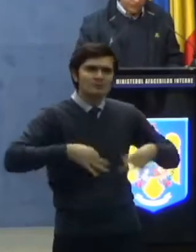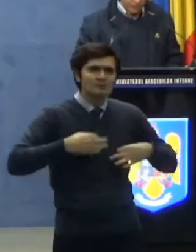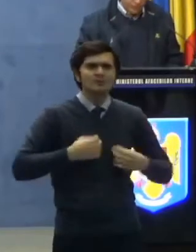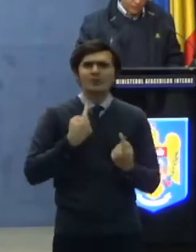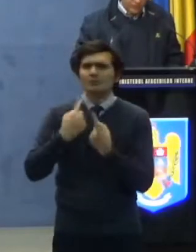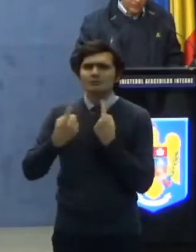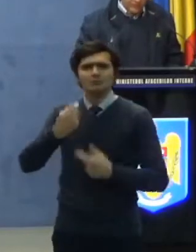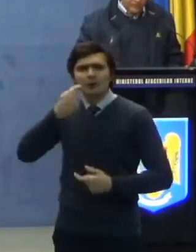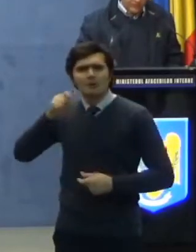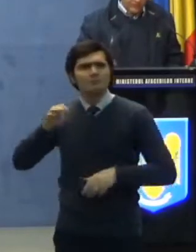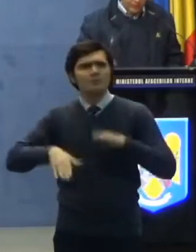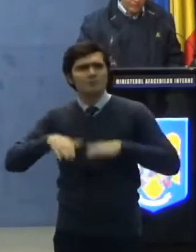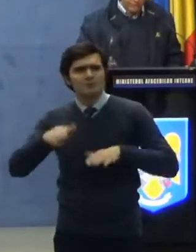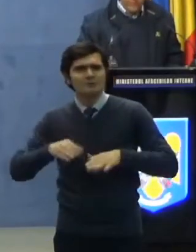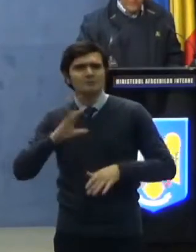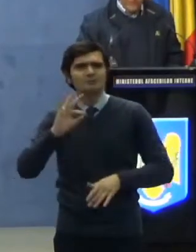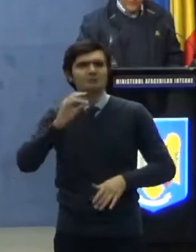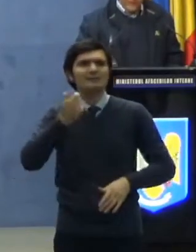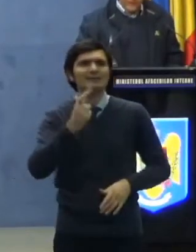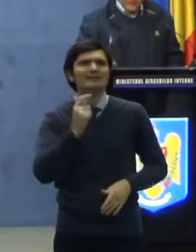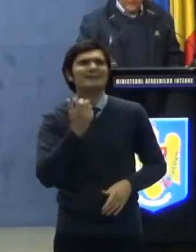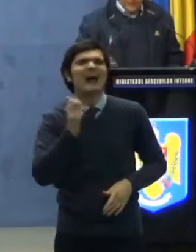cu domnul ministru Tătaru,